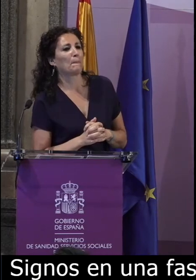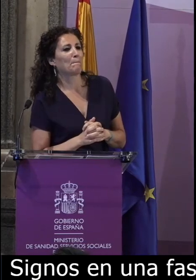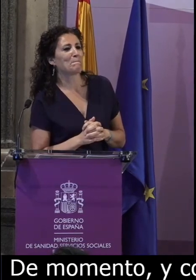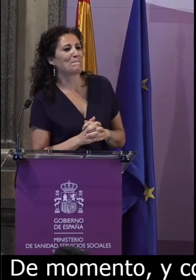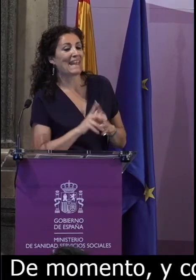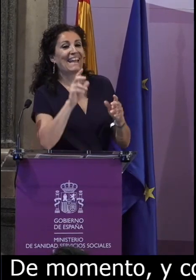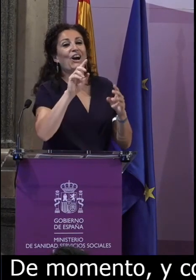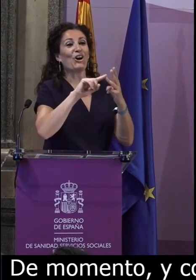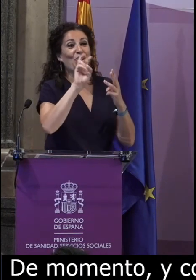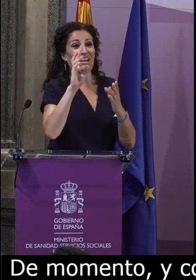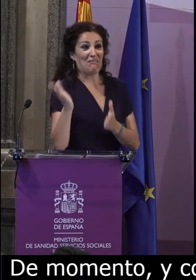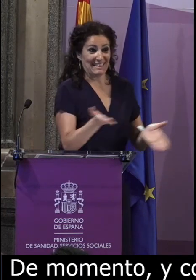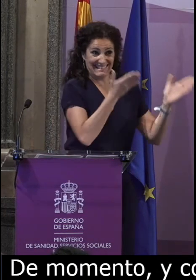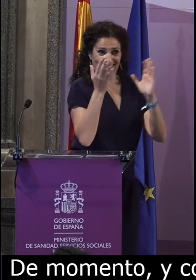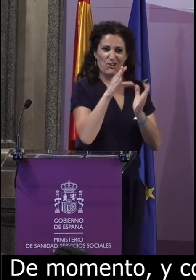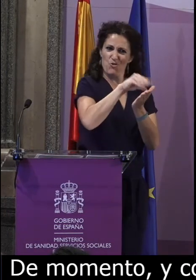mencionadas.